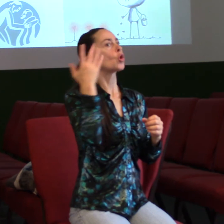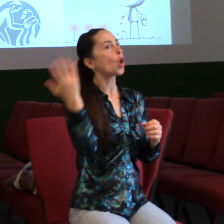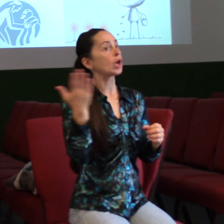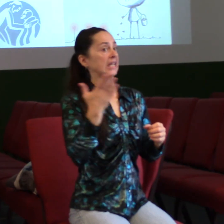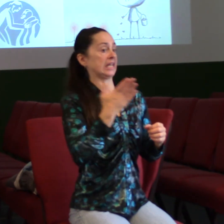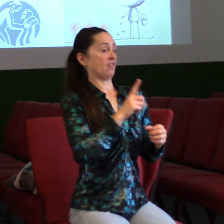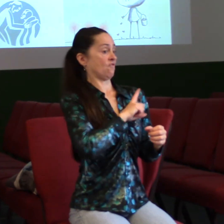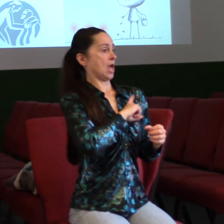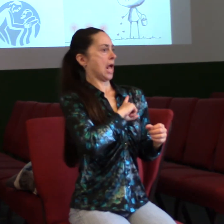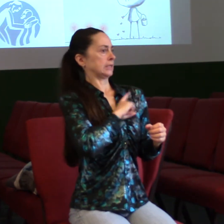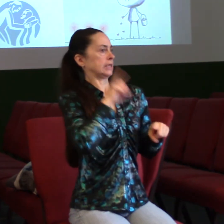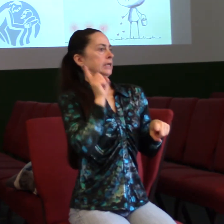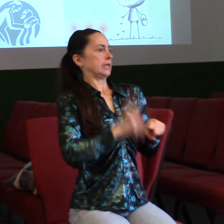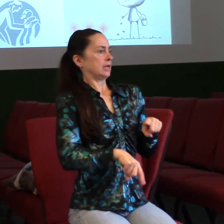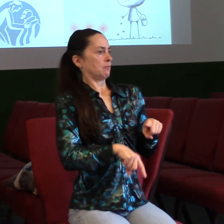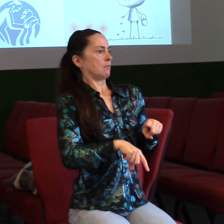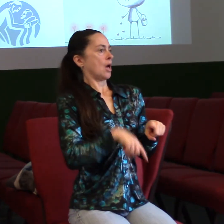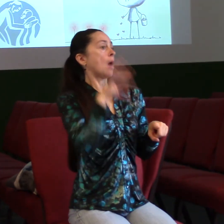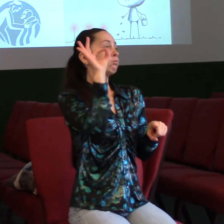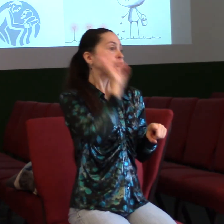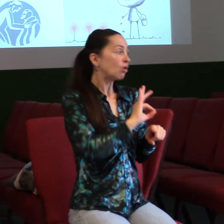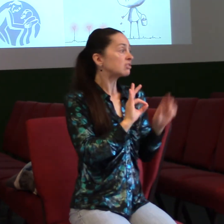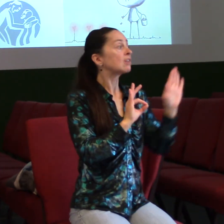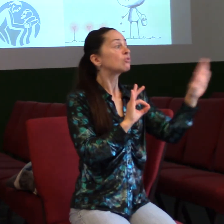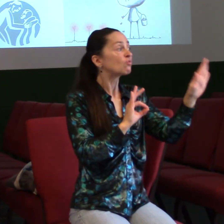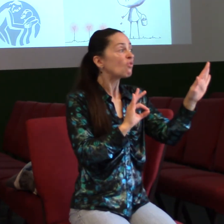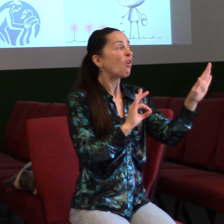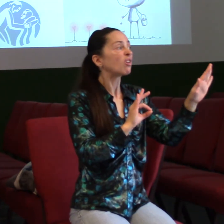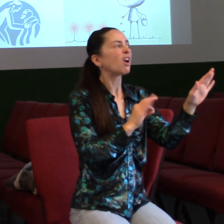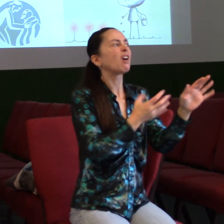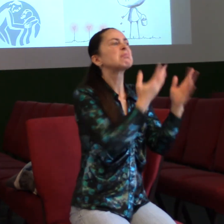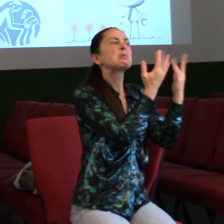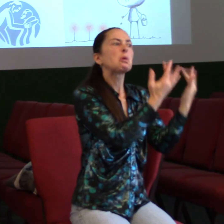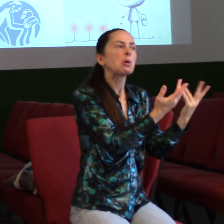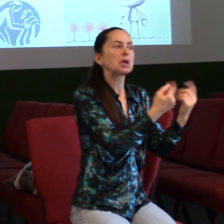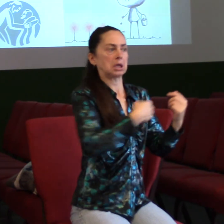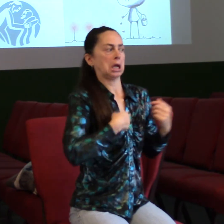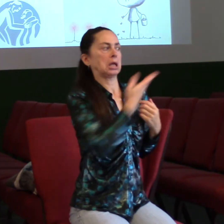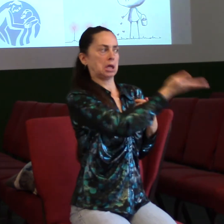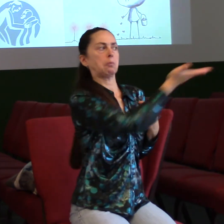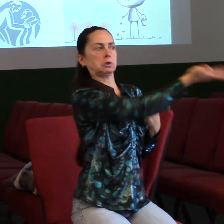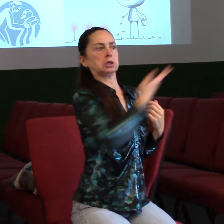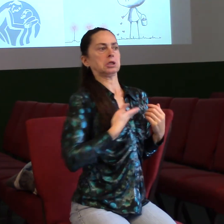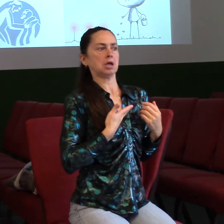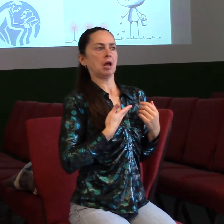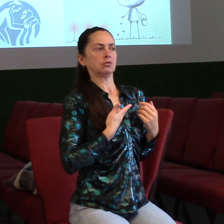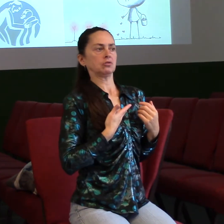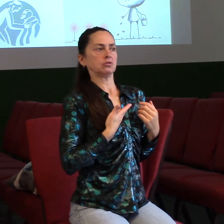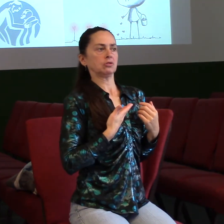Ale to jsme zase u toho vztahu takového transakčního. To mi dáš, já dám tobě. Ale pokud ty konflikty řešíme spolstojem,